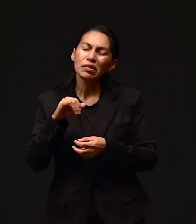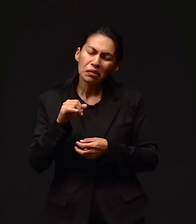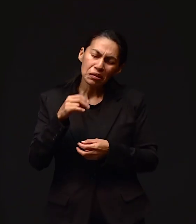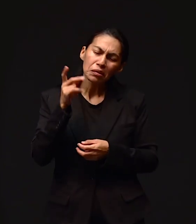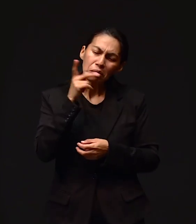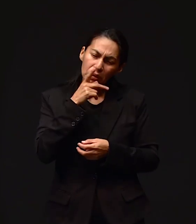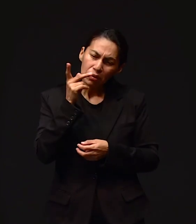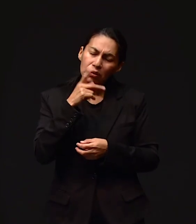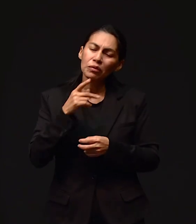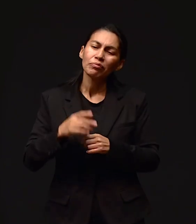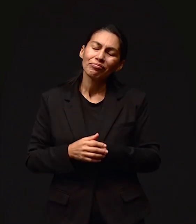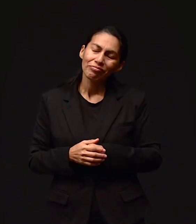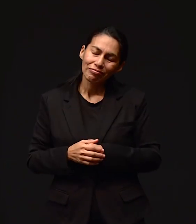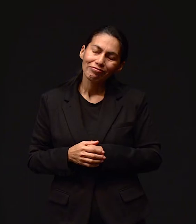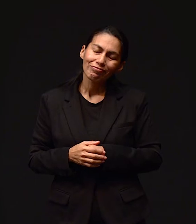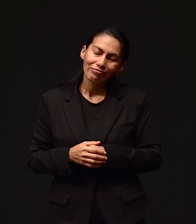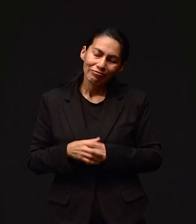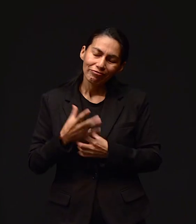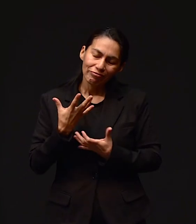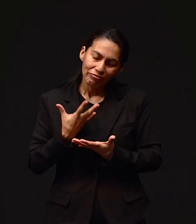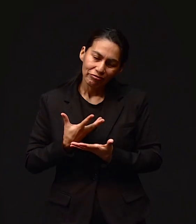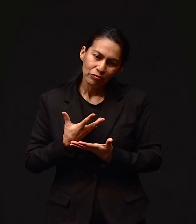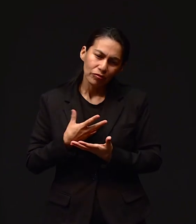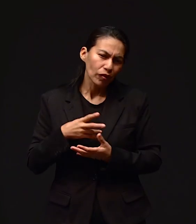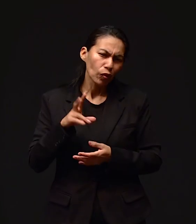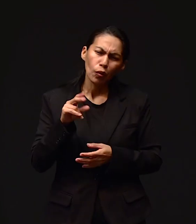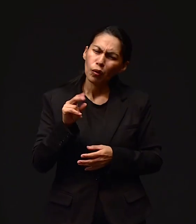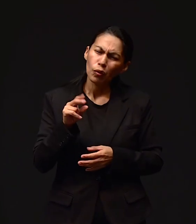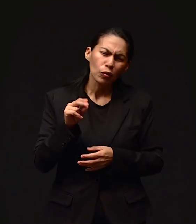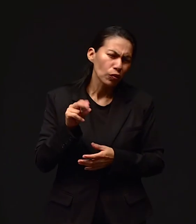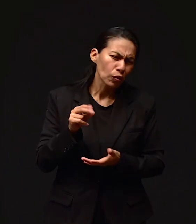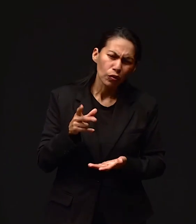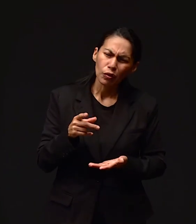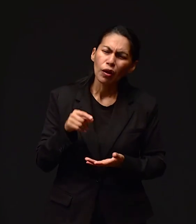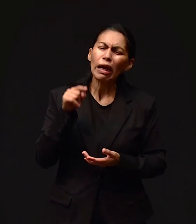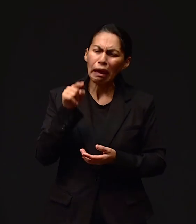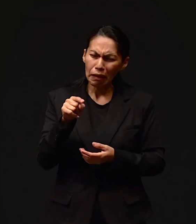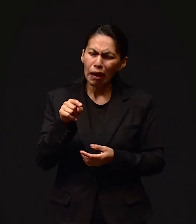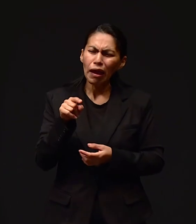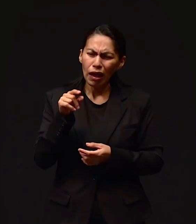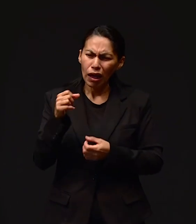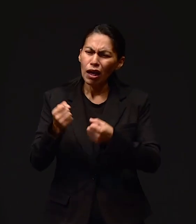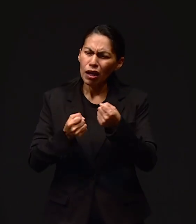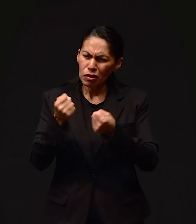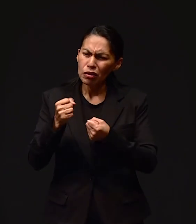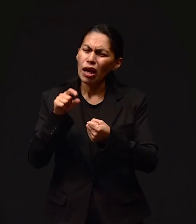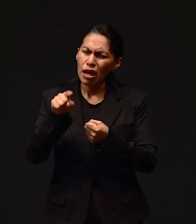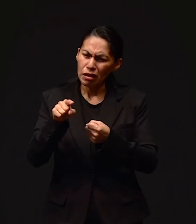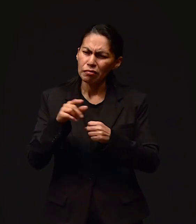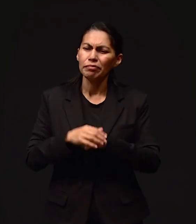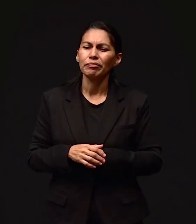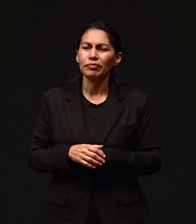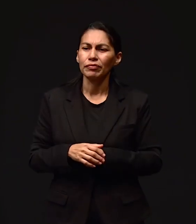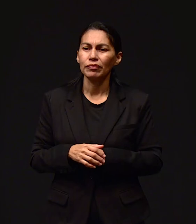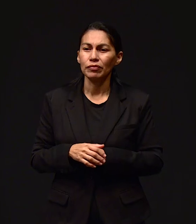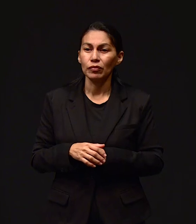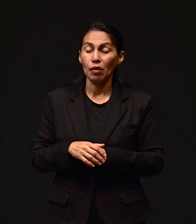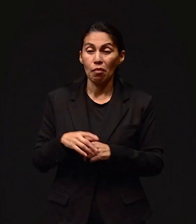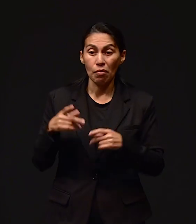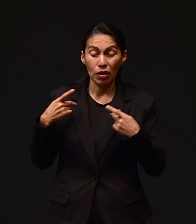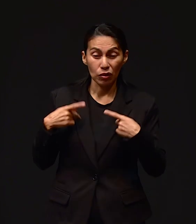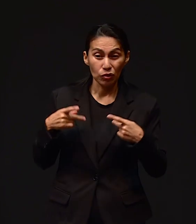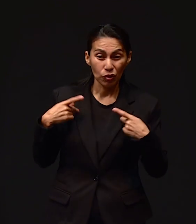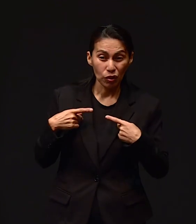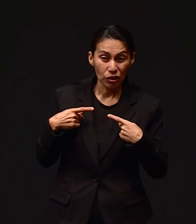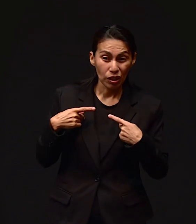Le digo, sí, pastor, le dije yo. Ay, no, Dinita, me dice, no, ese carro no va a aparecer, me dice, porque los suros son los que más